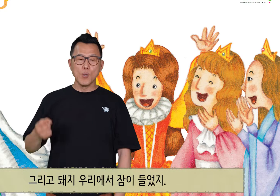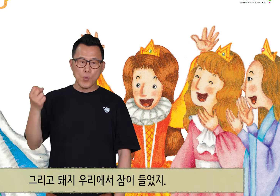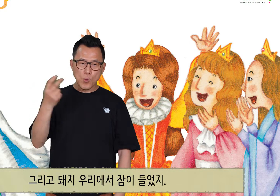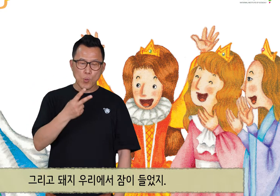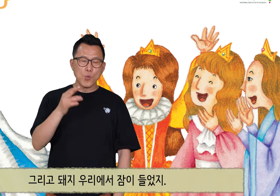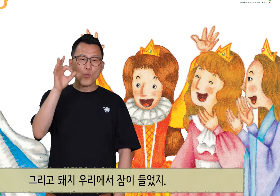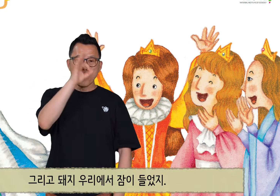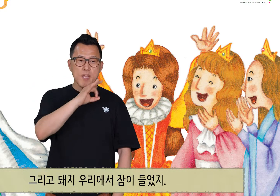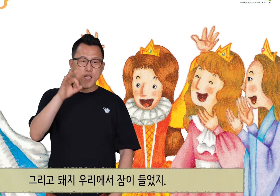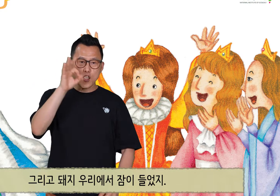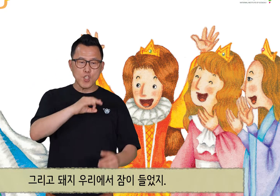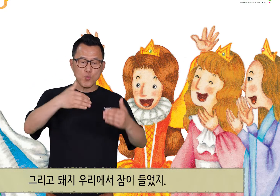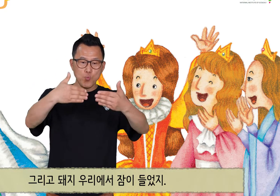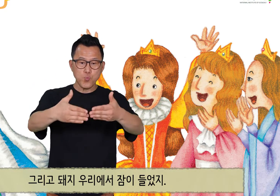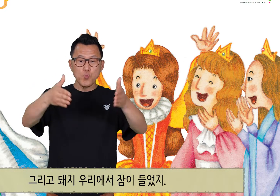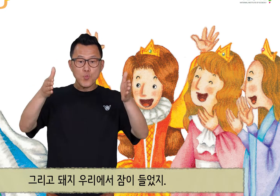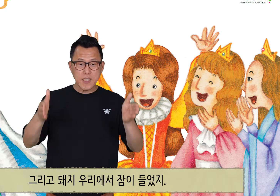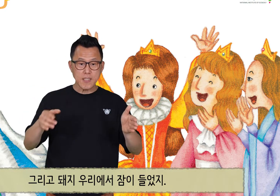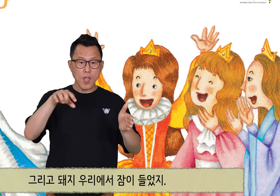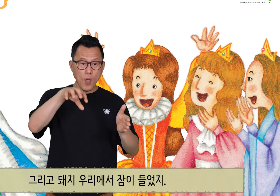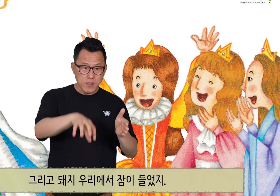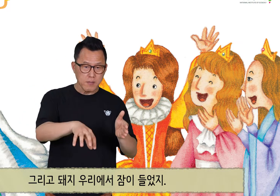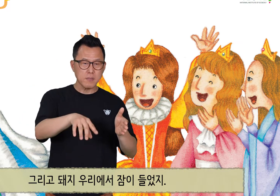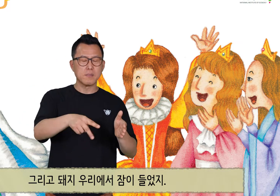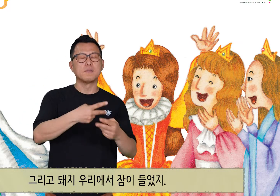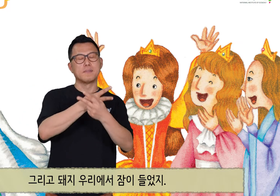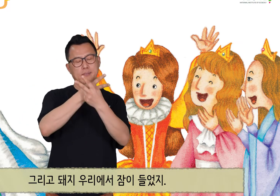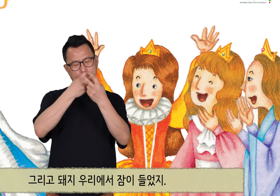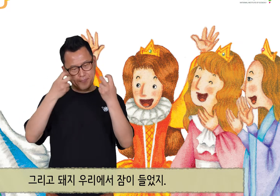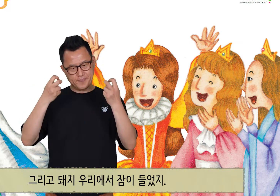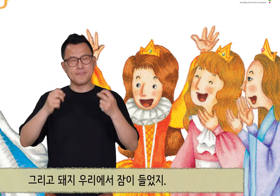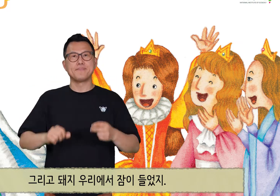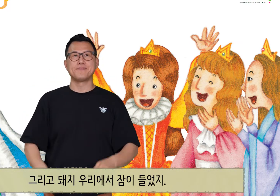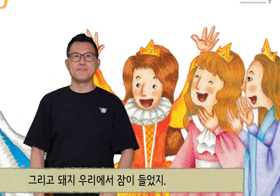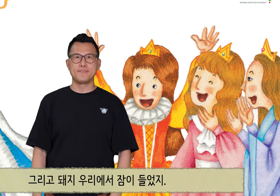그리고 돼지우리에서 잠이 들었지.